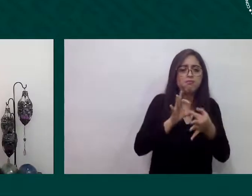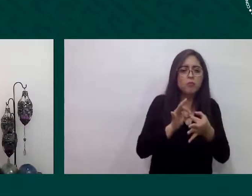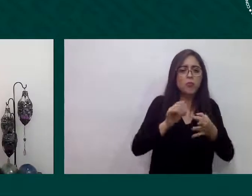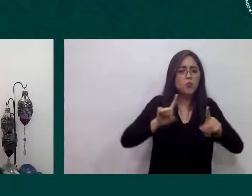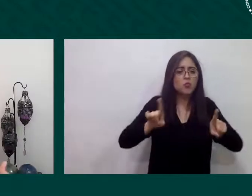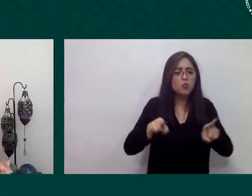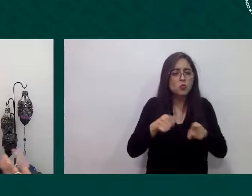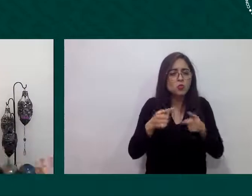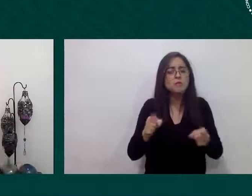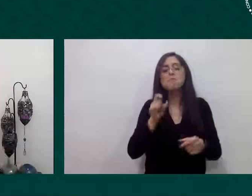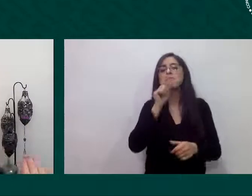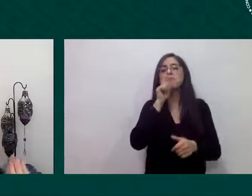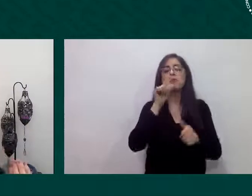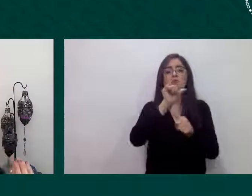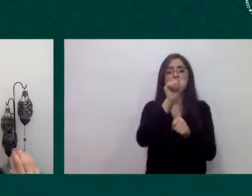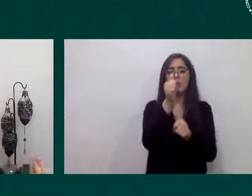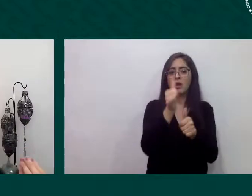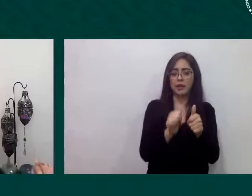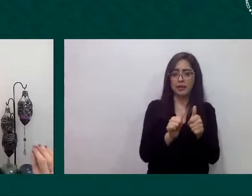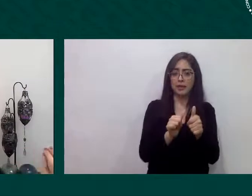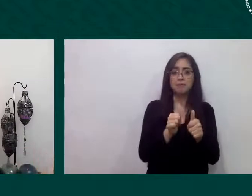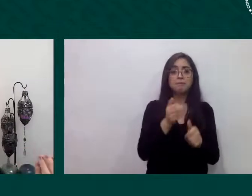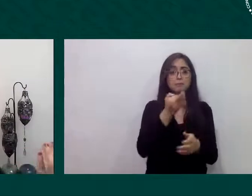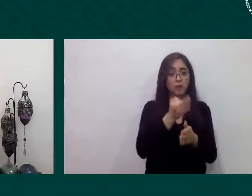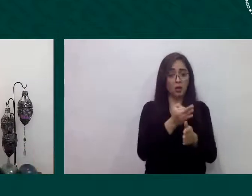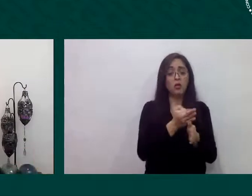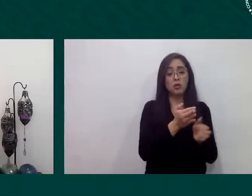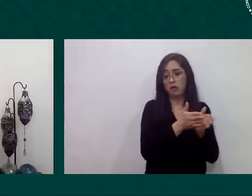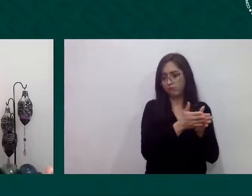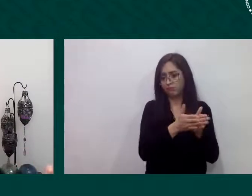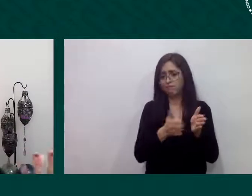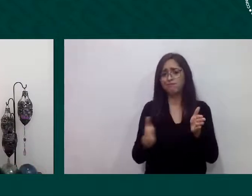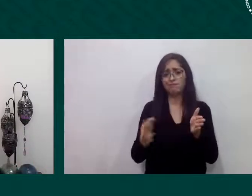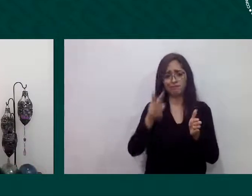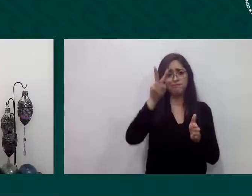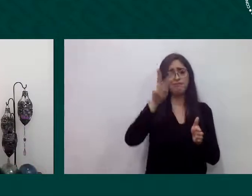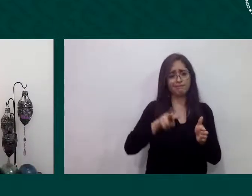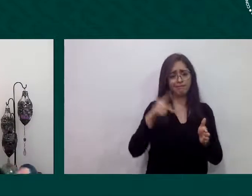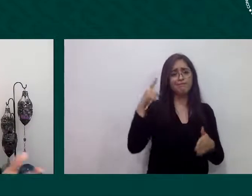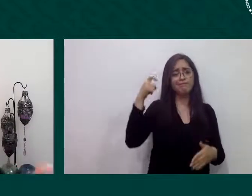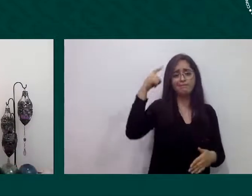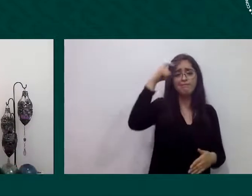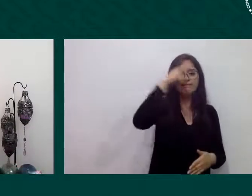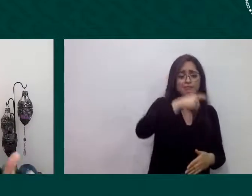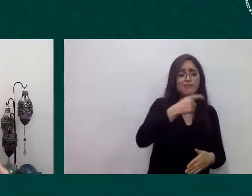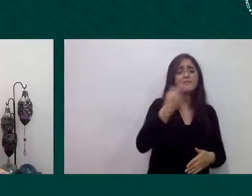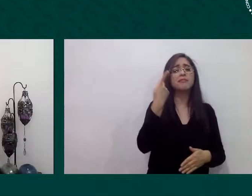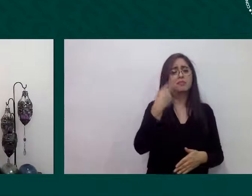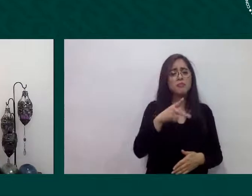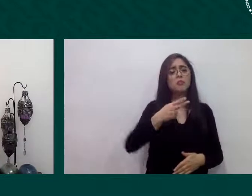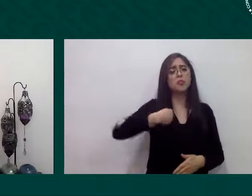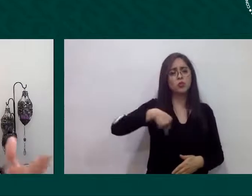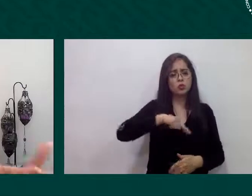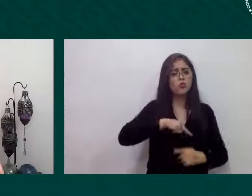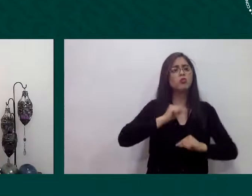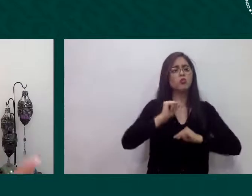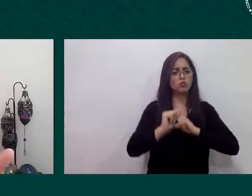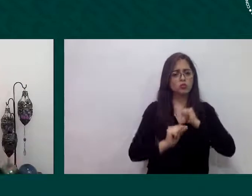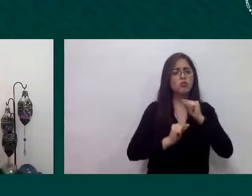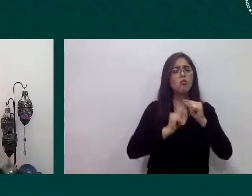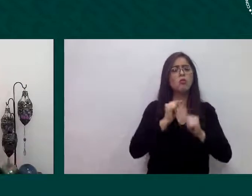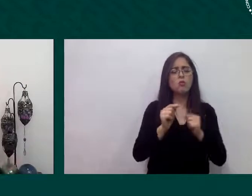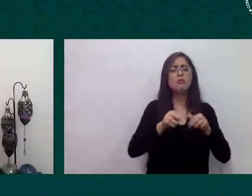y este panorama no obstante hemos buscado echar andar y hemos continuado también desde sociedad civil